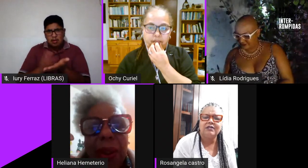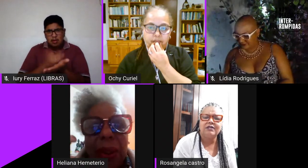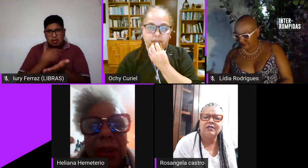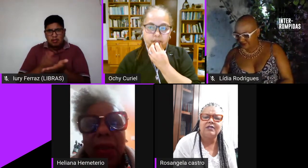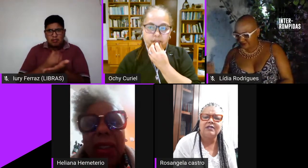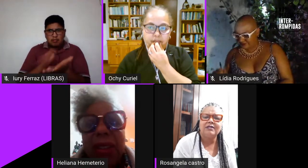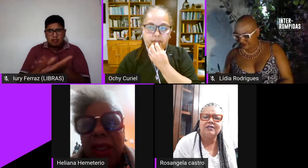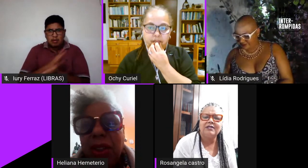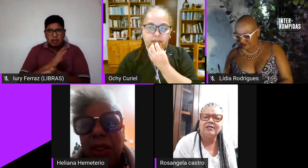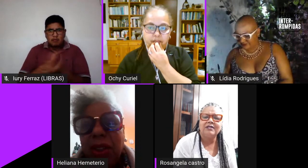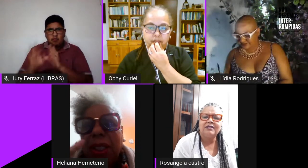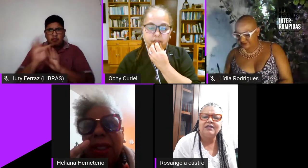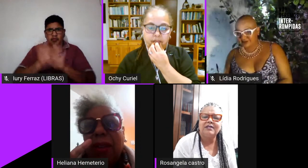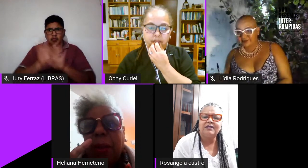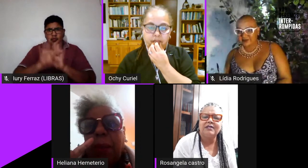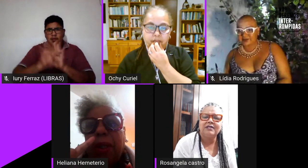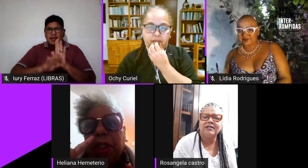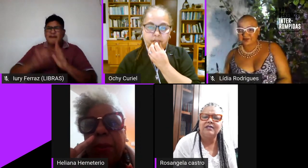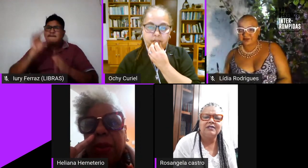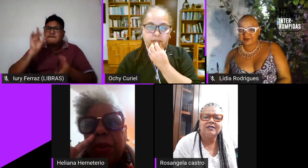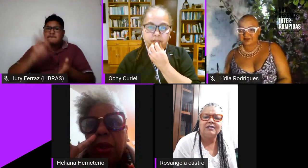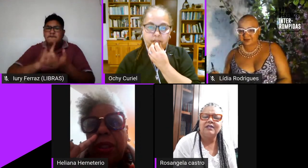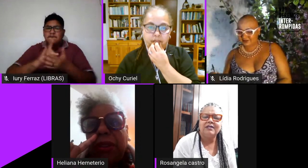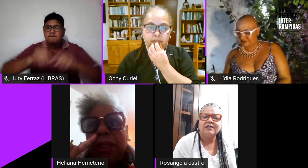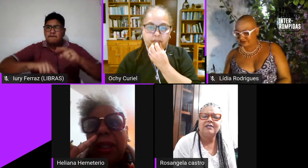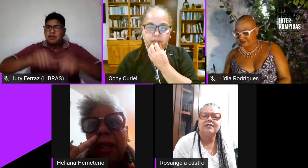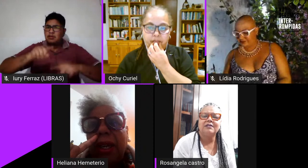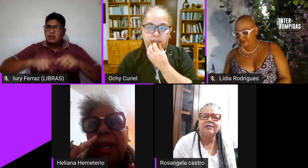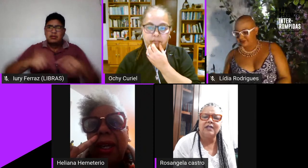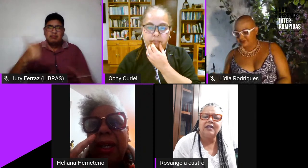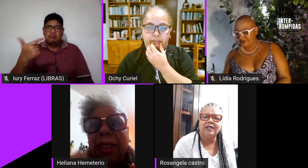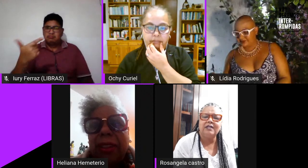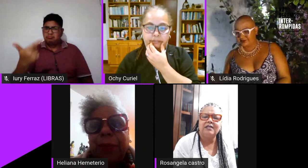no existe pocas personas